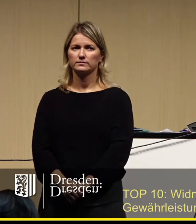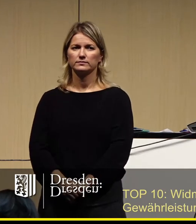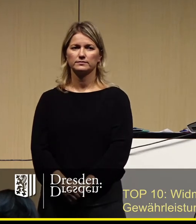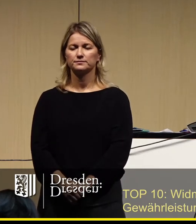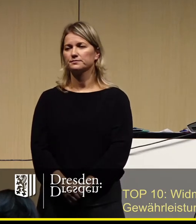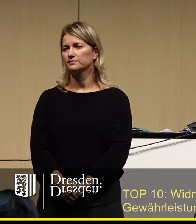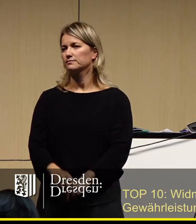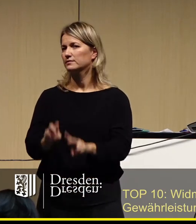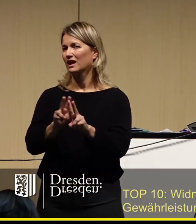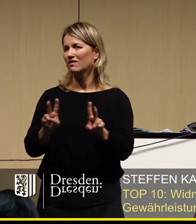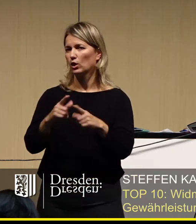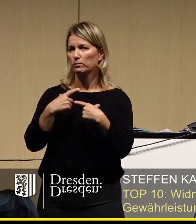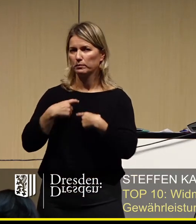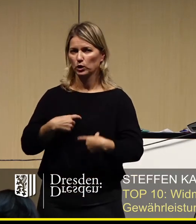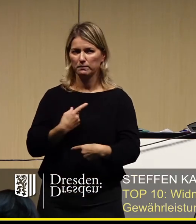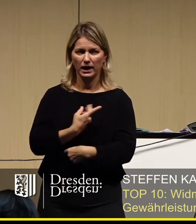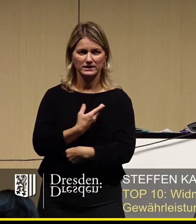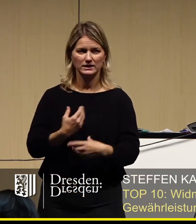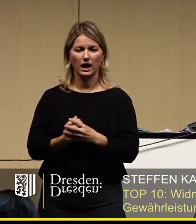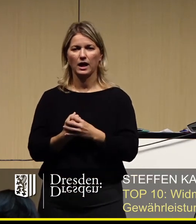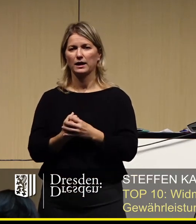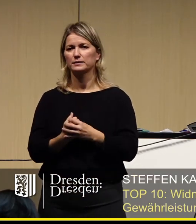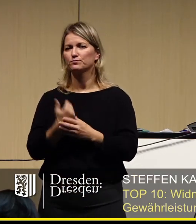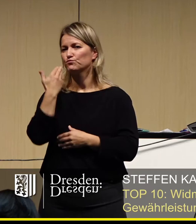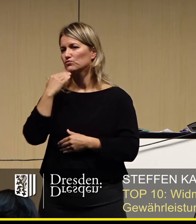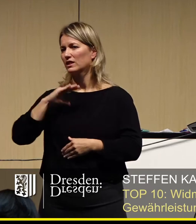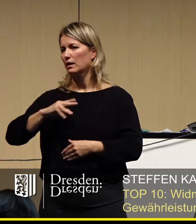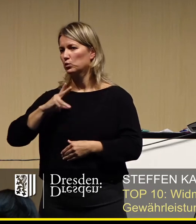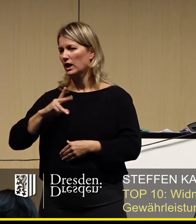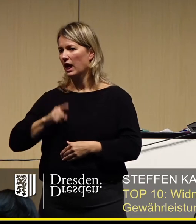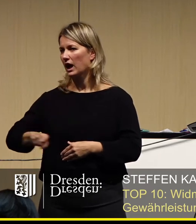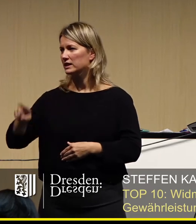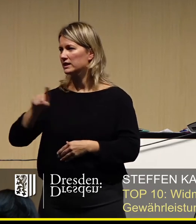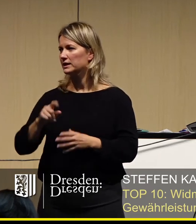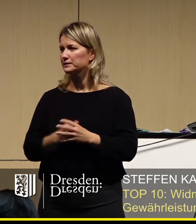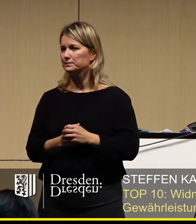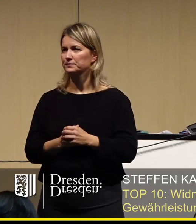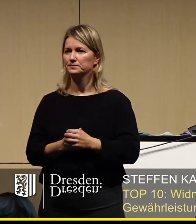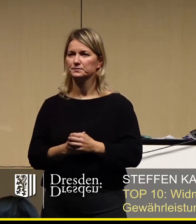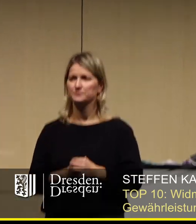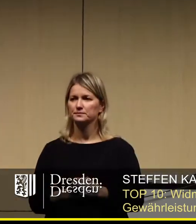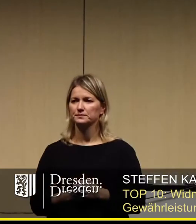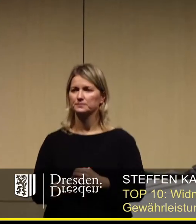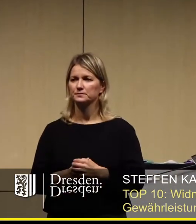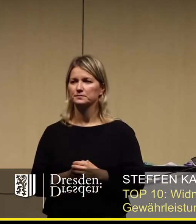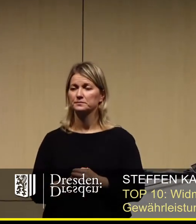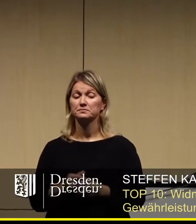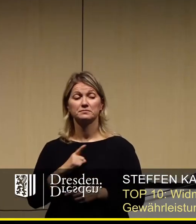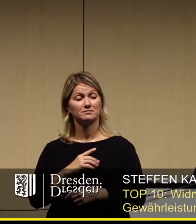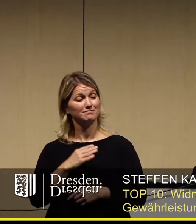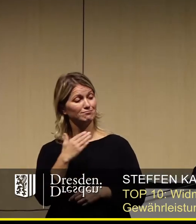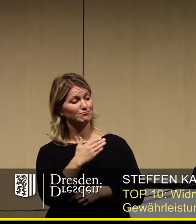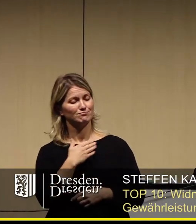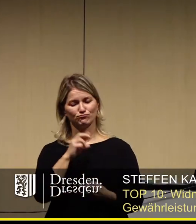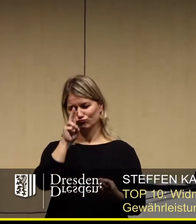Sehr geehrter Herr Oberbürgermeister, meine sehr geehrten Damen und Herren, Sie, Herr Oberbürgermeister, hätten es sich insgesamt sehr einfach